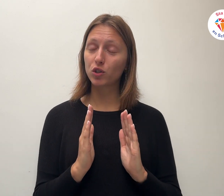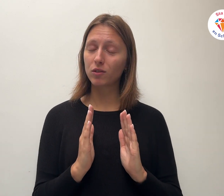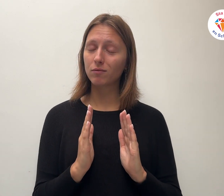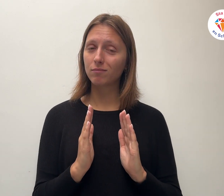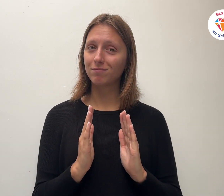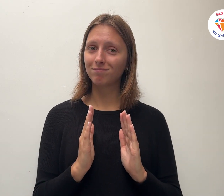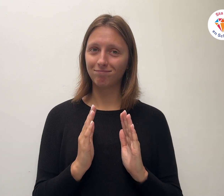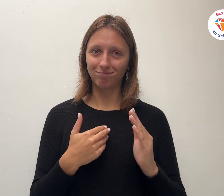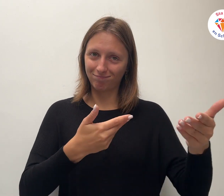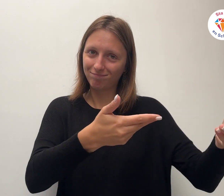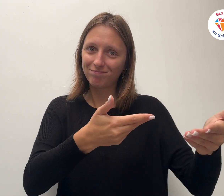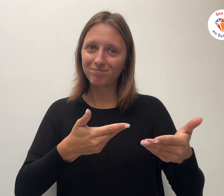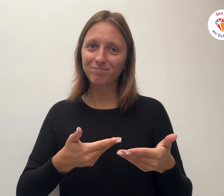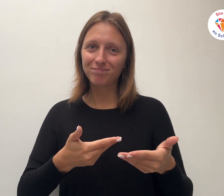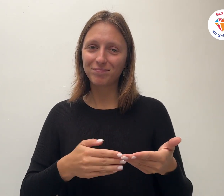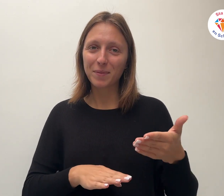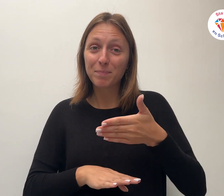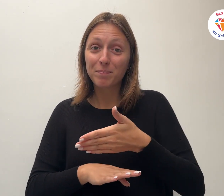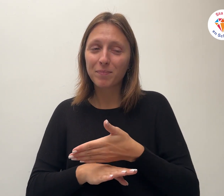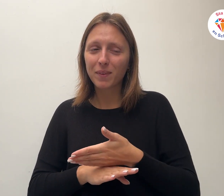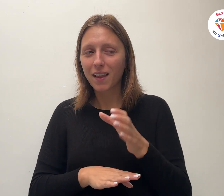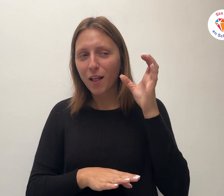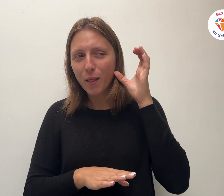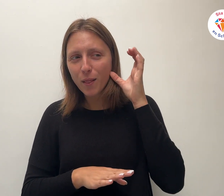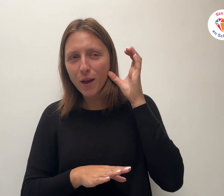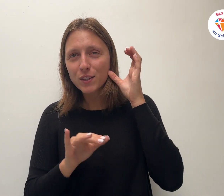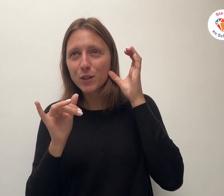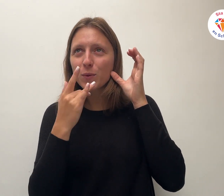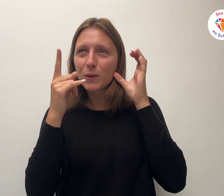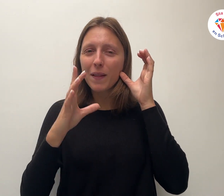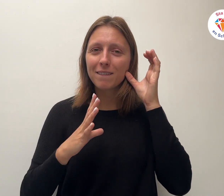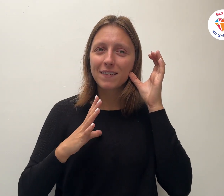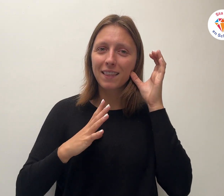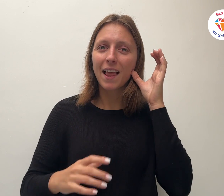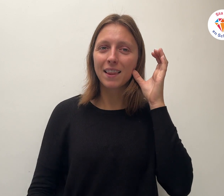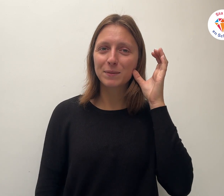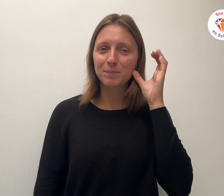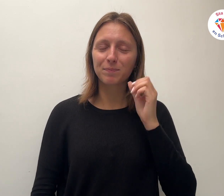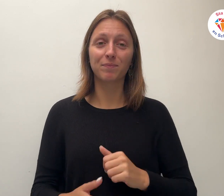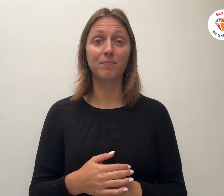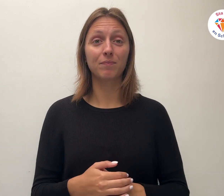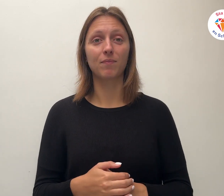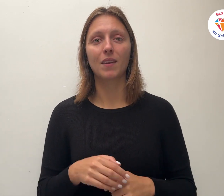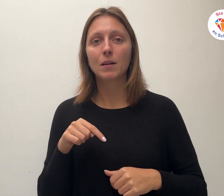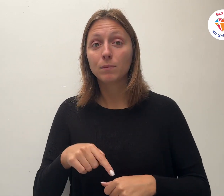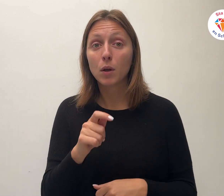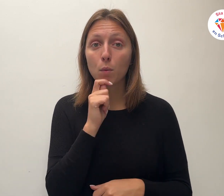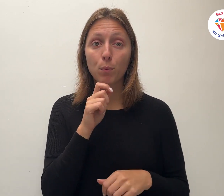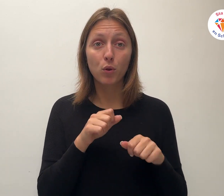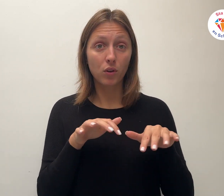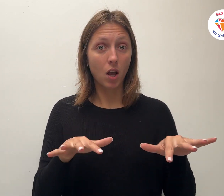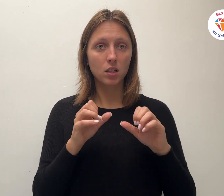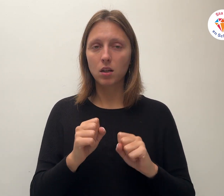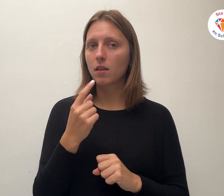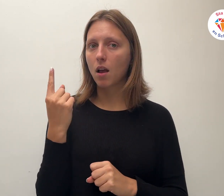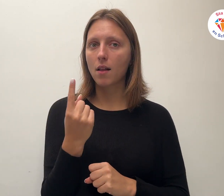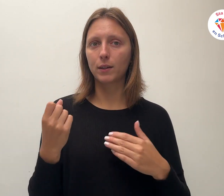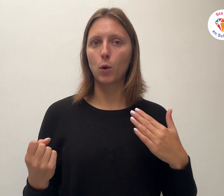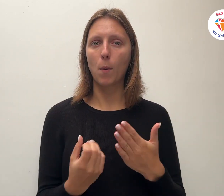hem binnenlaten En luisteren naar wat hij te zeggen heeft Deze podcast kun je steeds opnieuw beluisteren Via de website